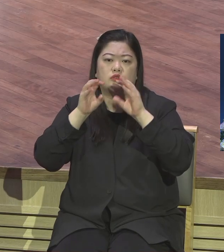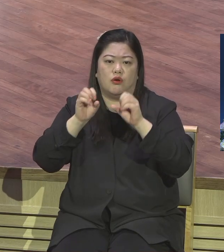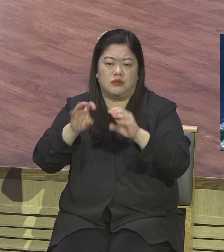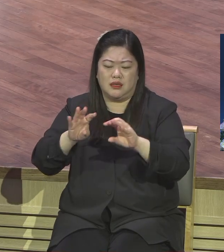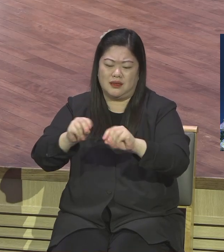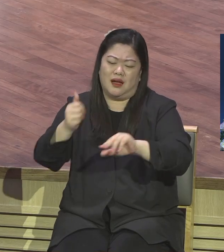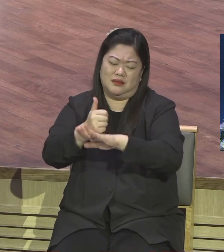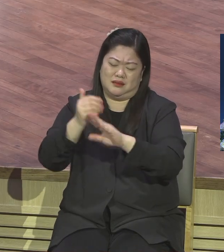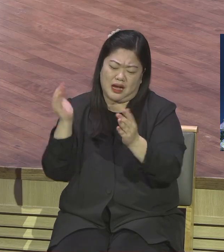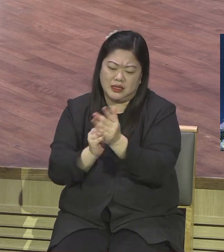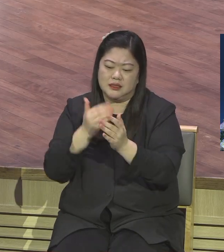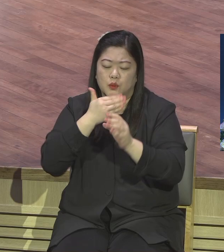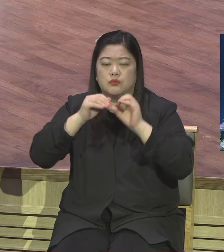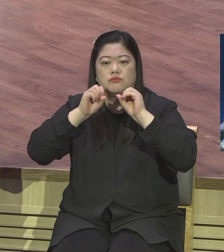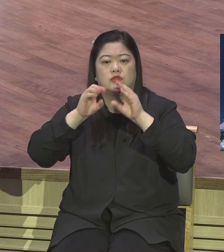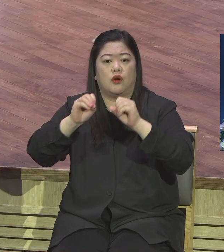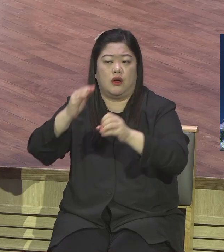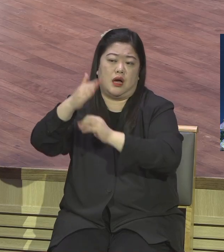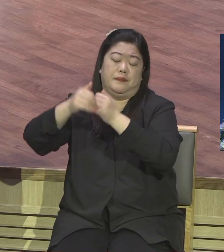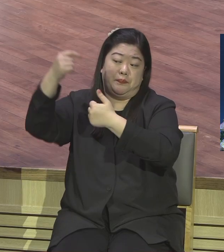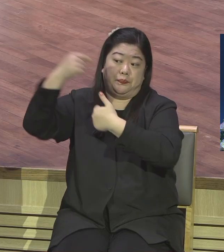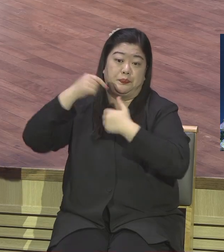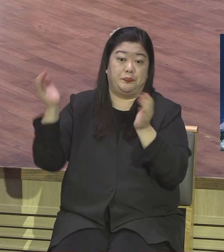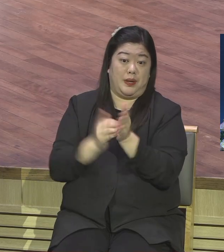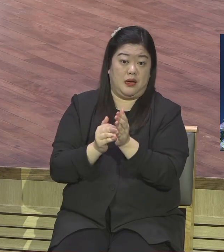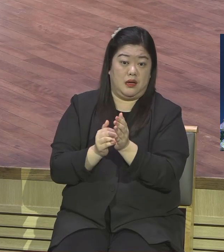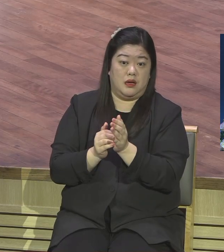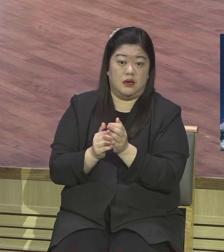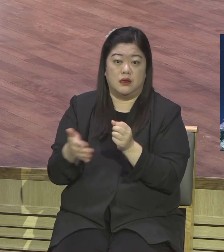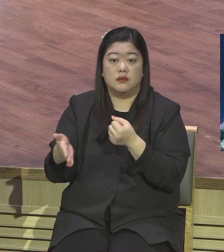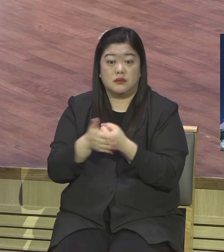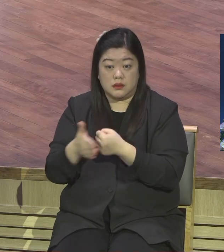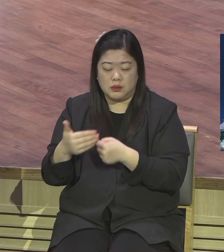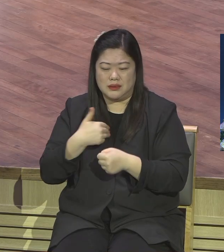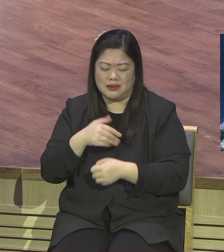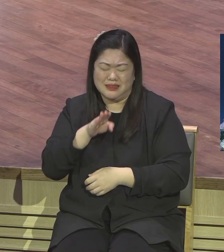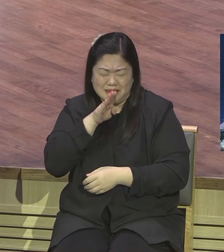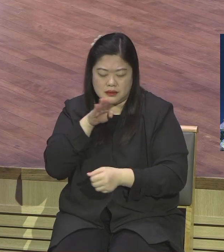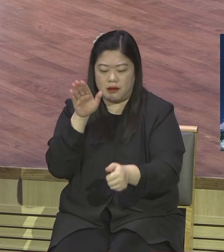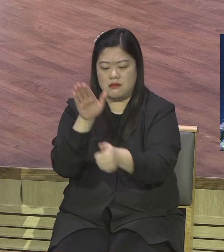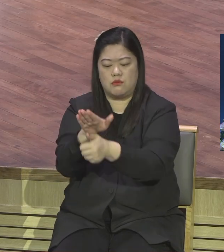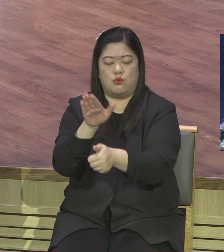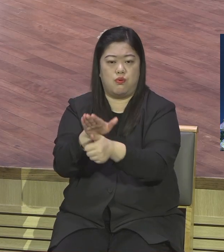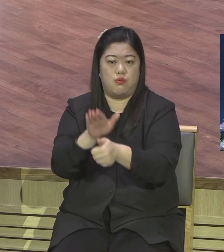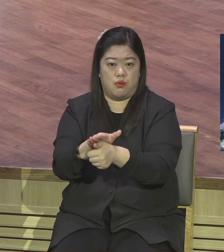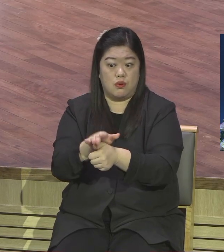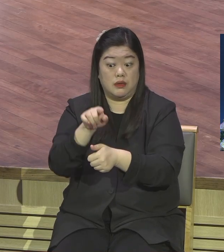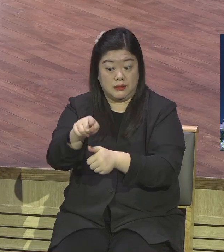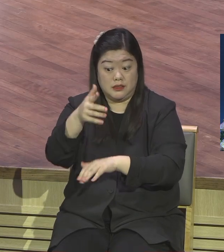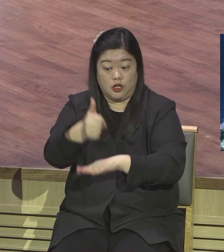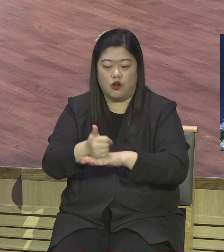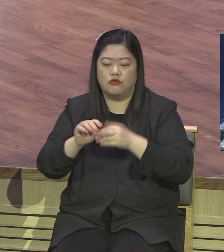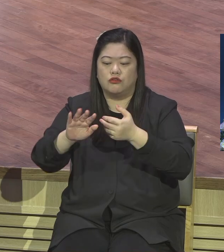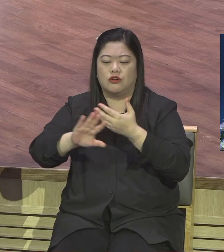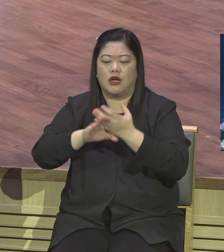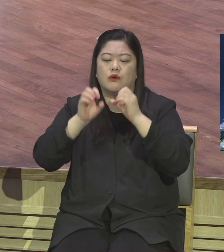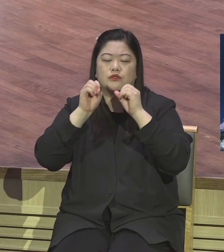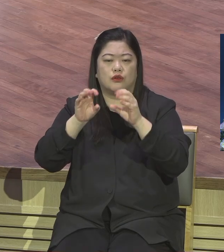피로가 무엇인지 알고 실제적으로 우리가 도와줘야 될 그것이 성교다 그래서 한 두 주 걸리지 않겠냐